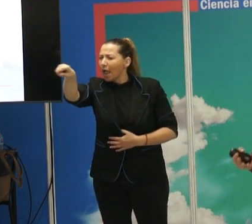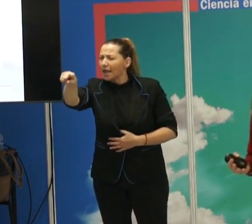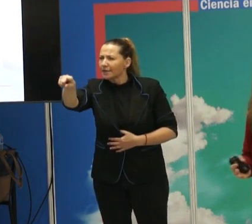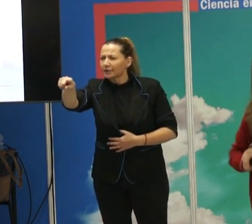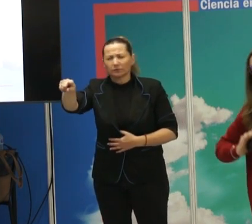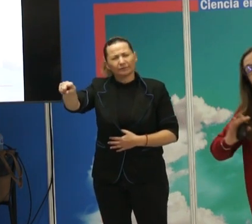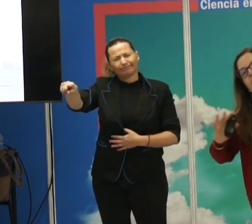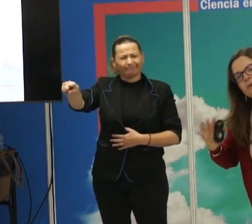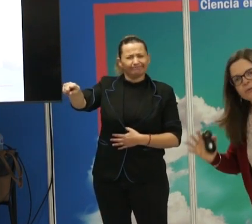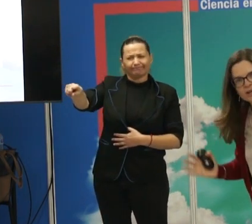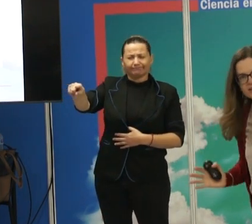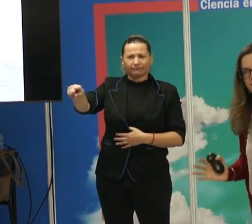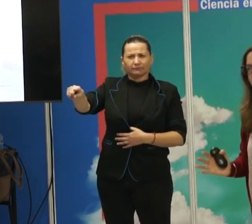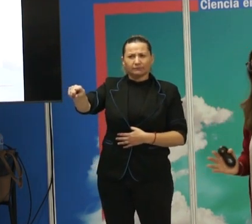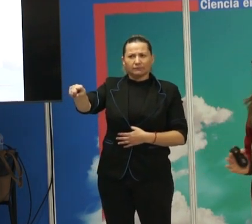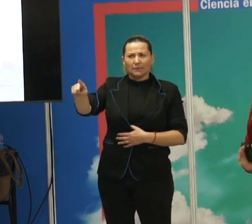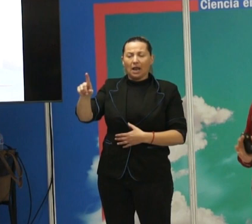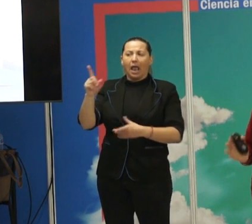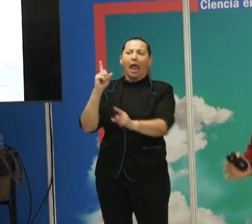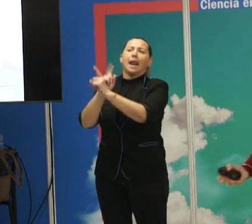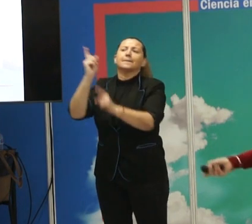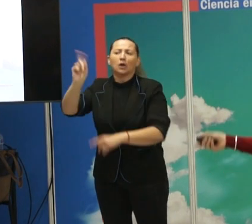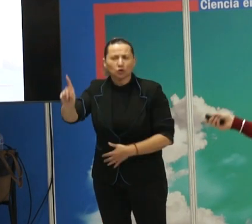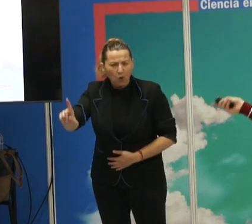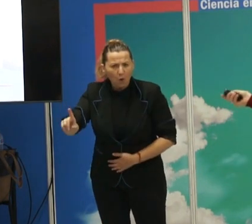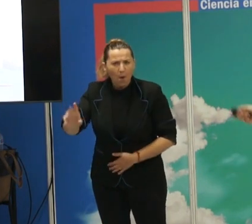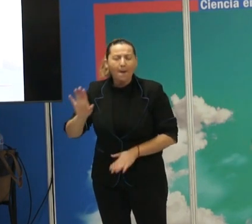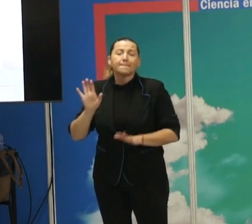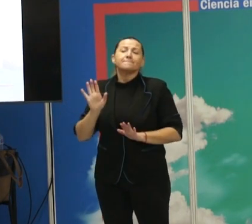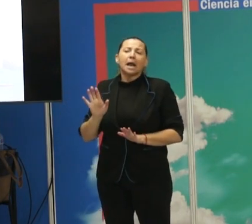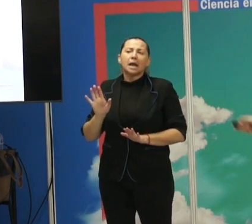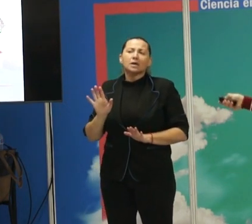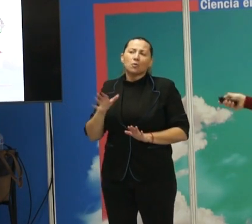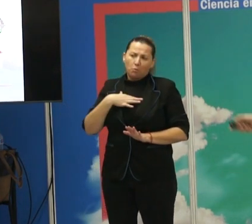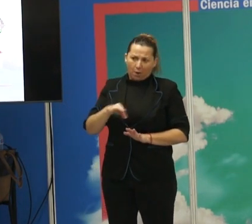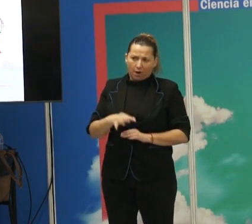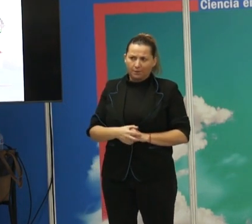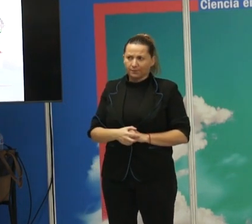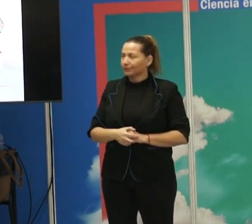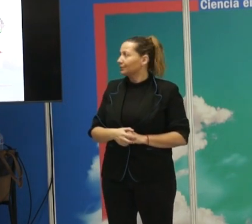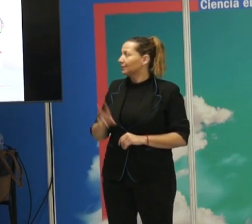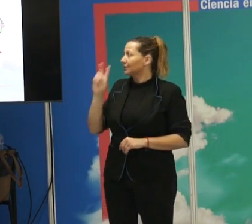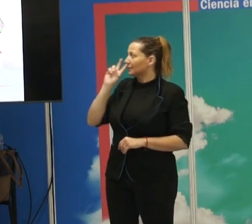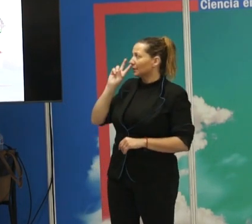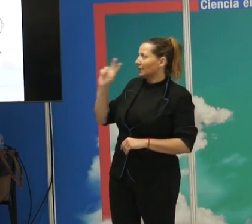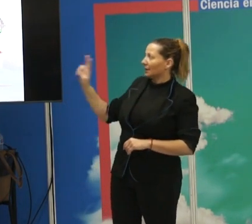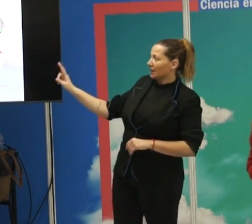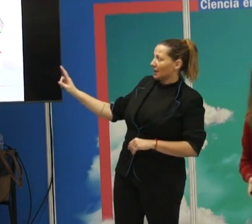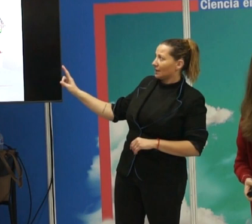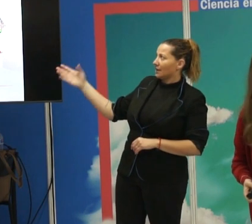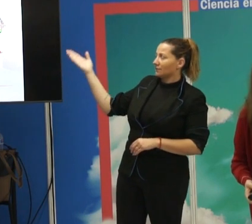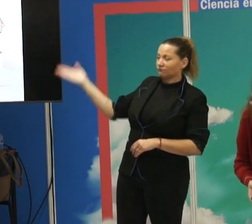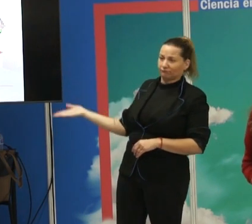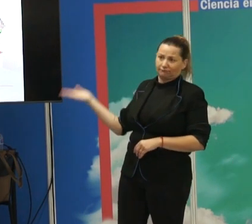agradable. No tienen por qué ser enemigos, pero sí pueden serlo. Bueno, en este caso, evidentemente, los representan como